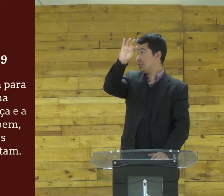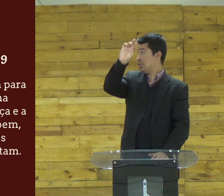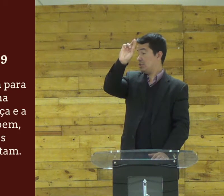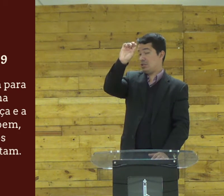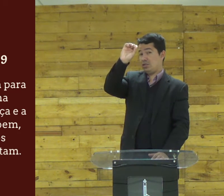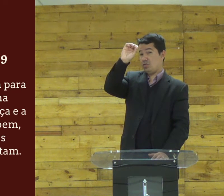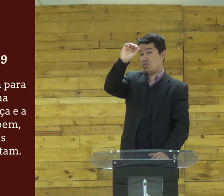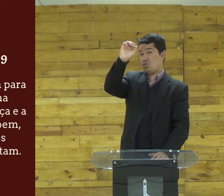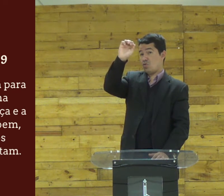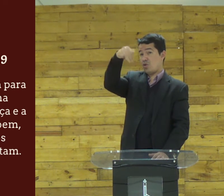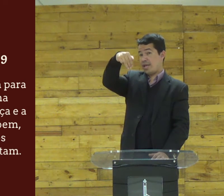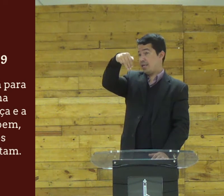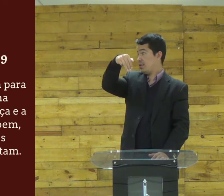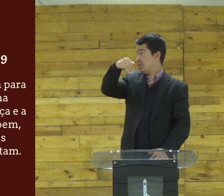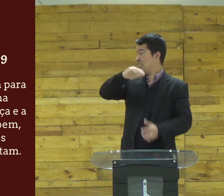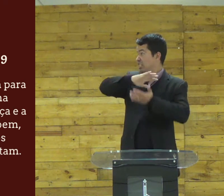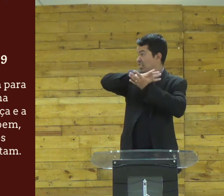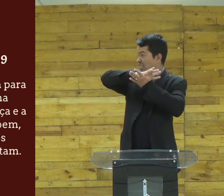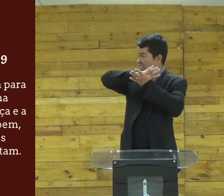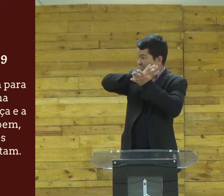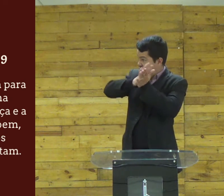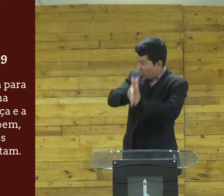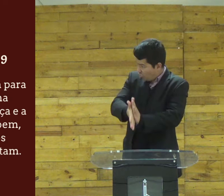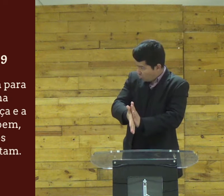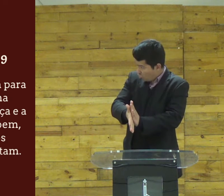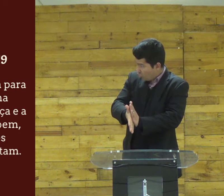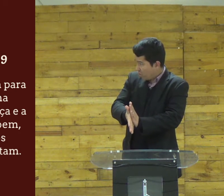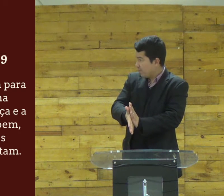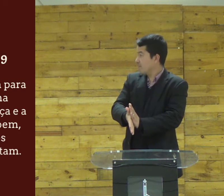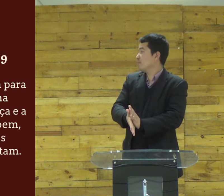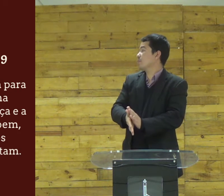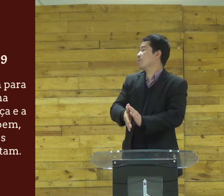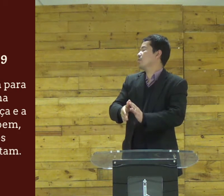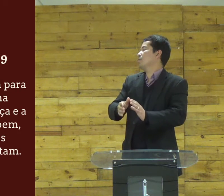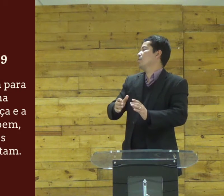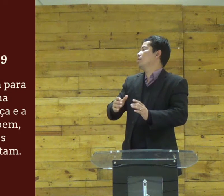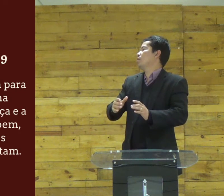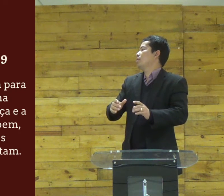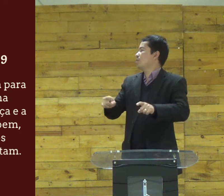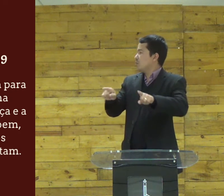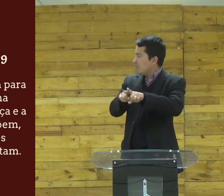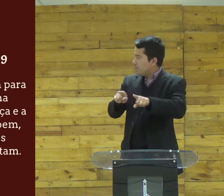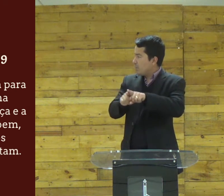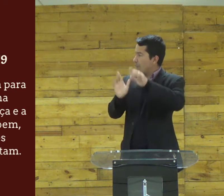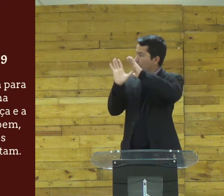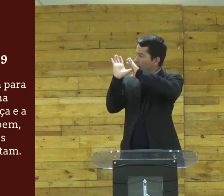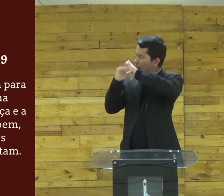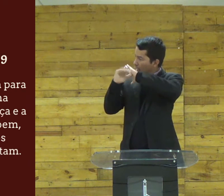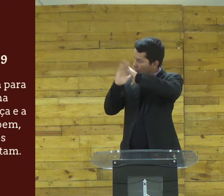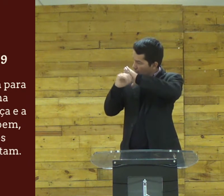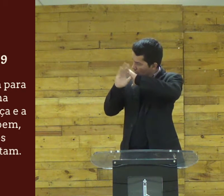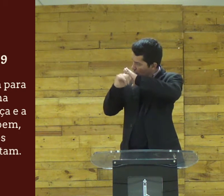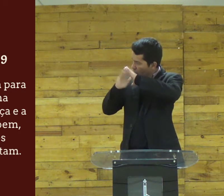os perdão ferrugem destrói e onde os ladrões